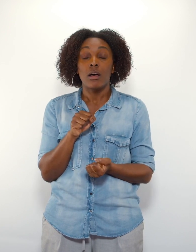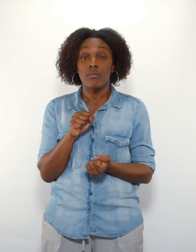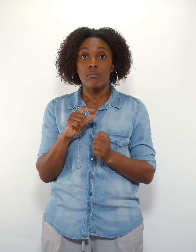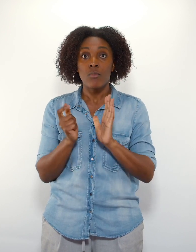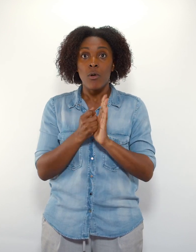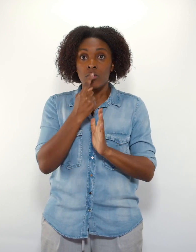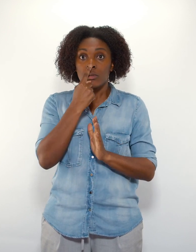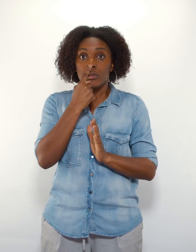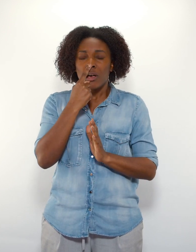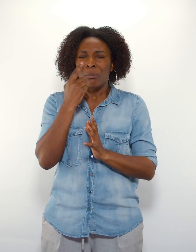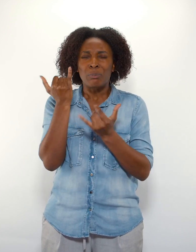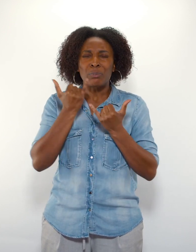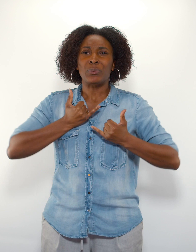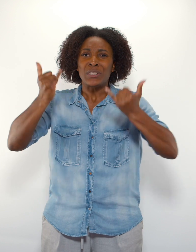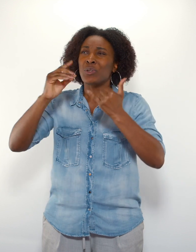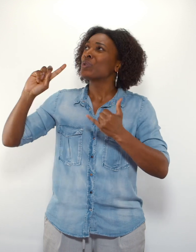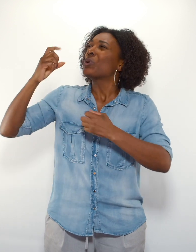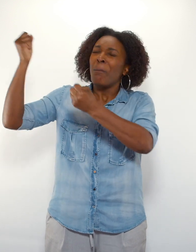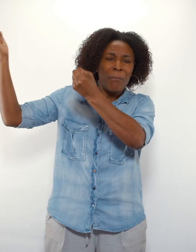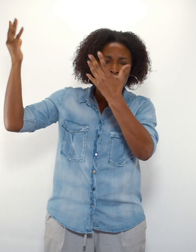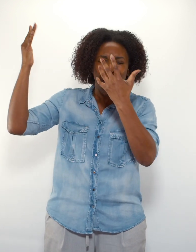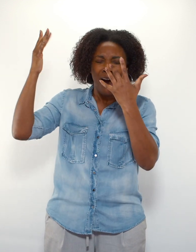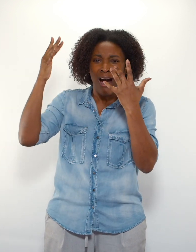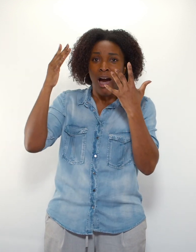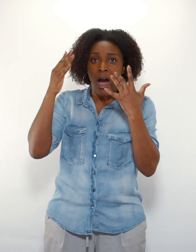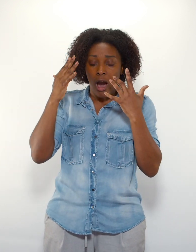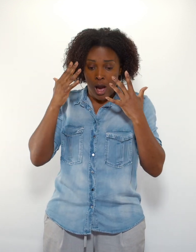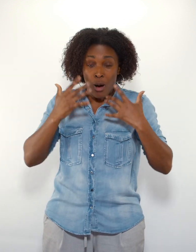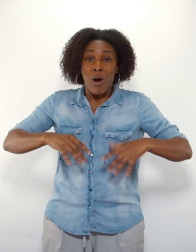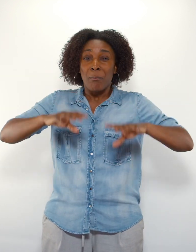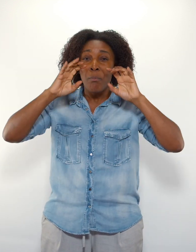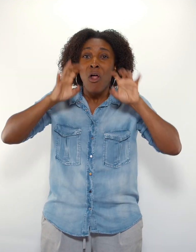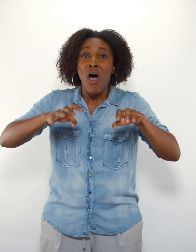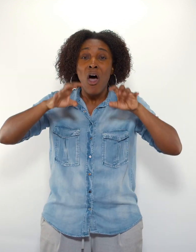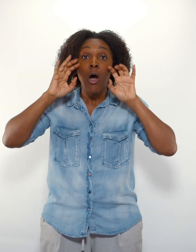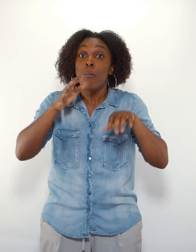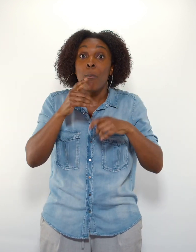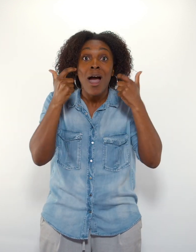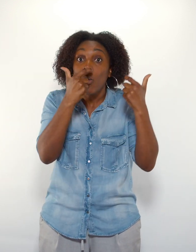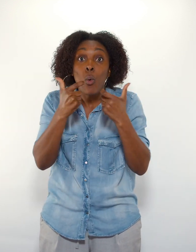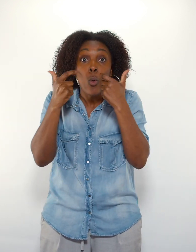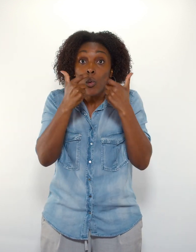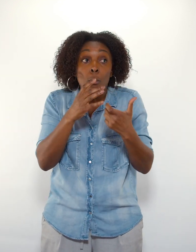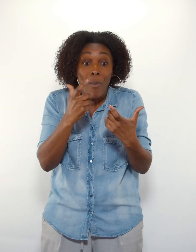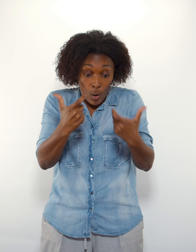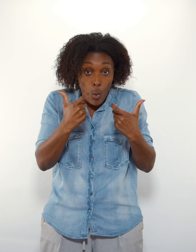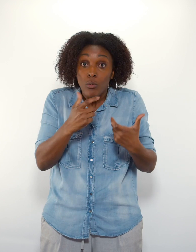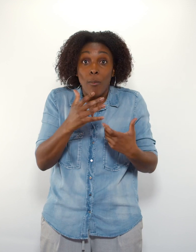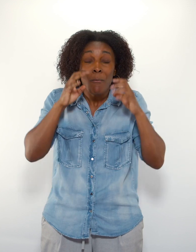à un moment, j'ai senti la puissance de Dieu venir sur moi. Et j'ai commencé à pleurer de manière incontrôlée. J'ai